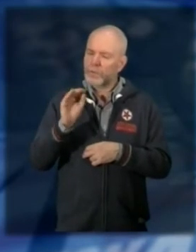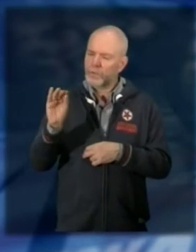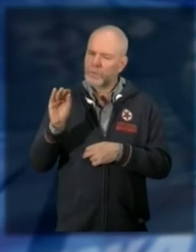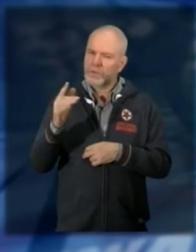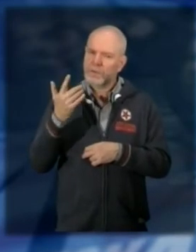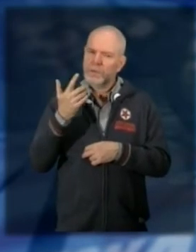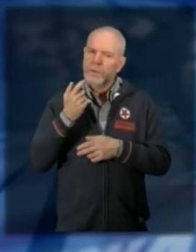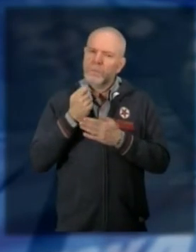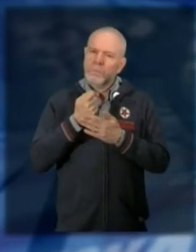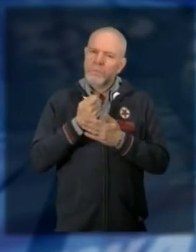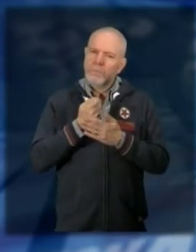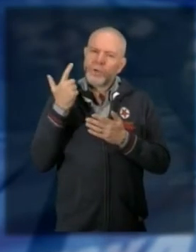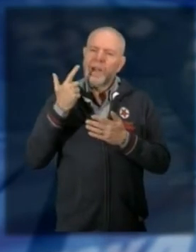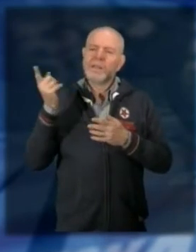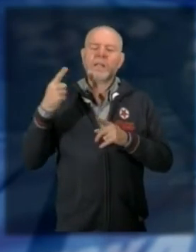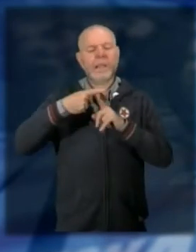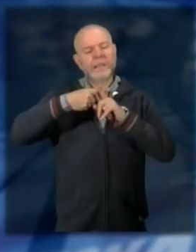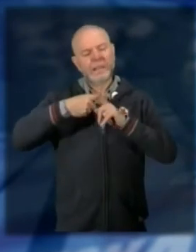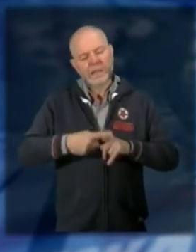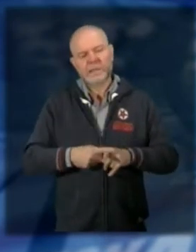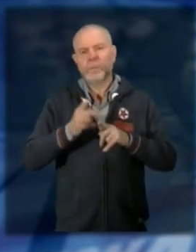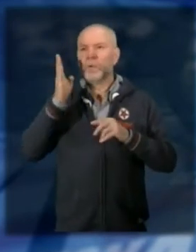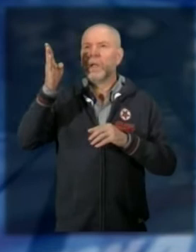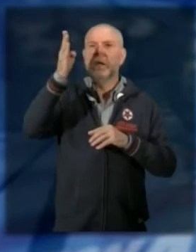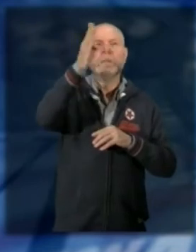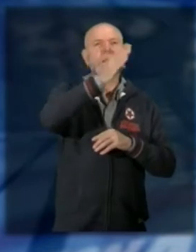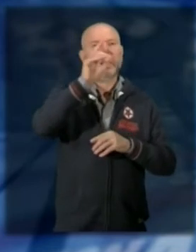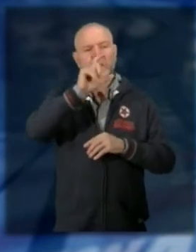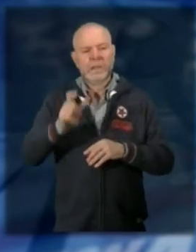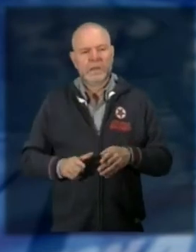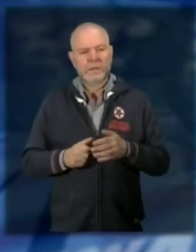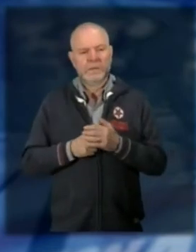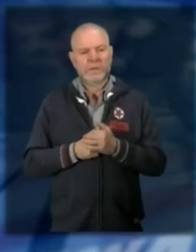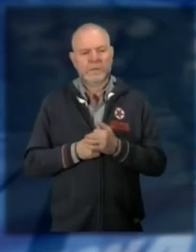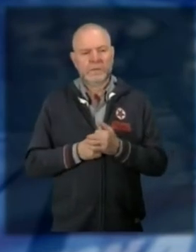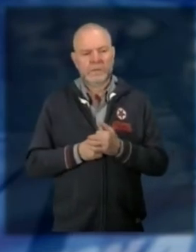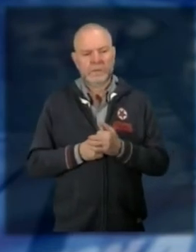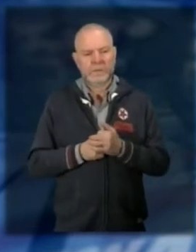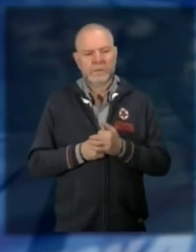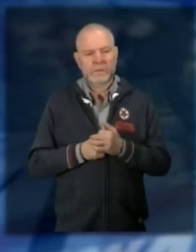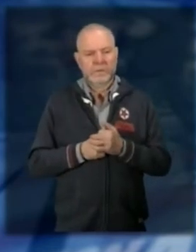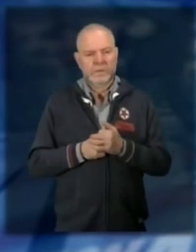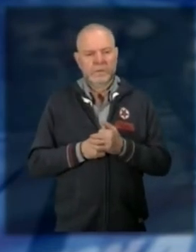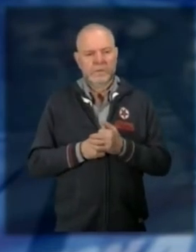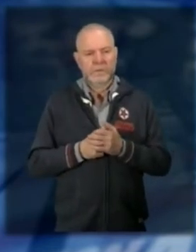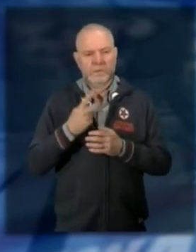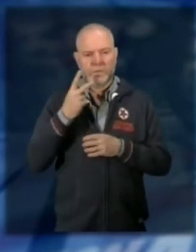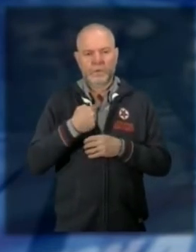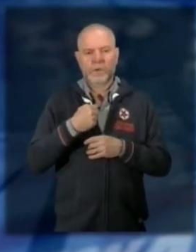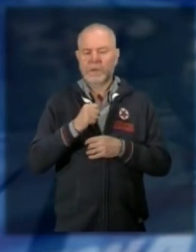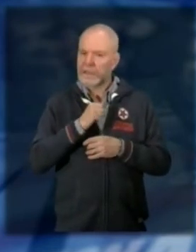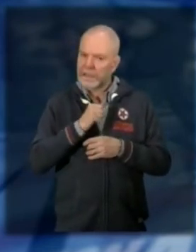portare la tua testimonianza in giro per l'Italia credo sia sempre importante